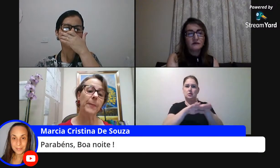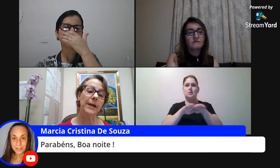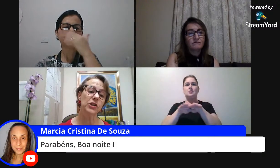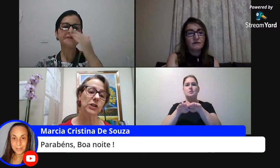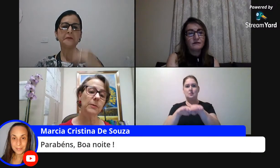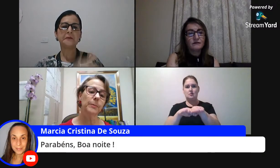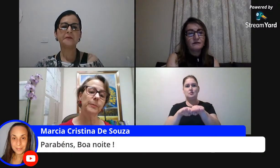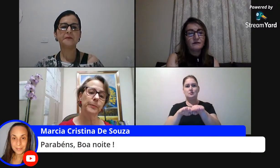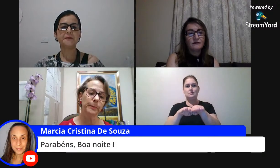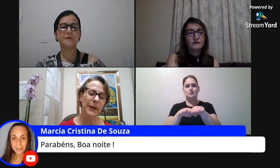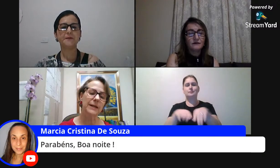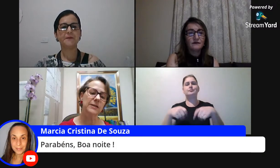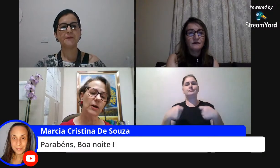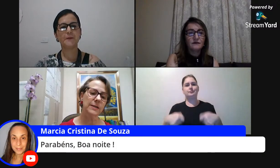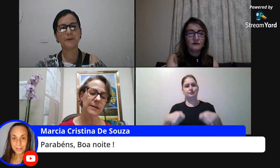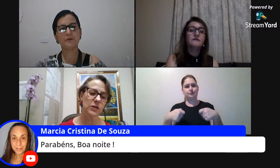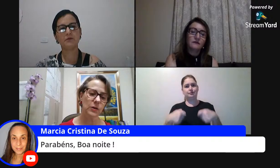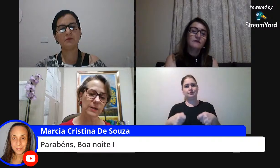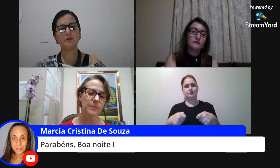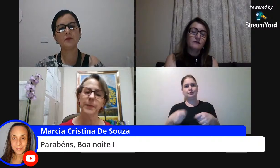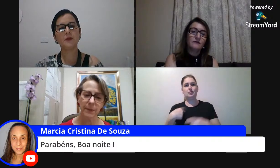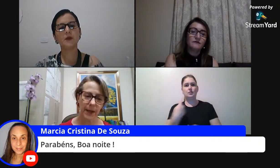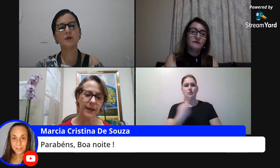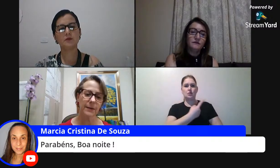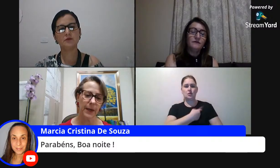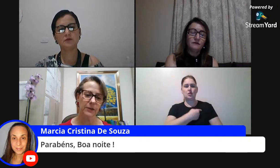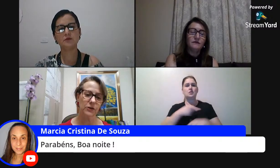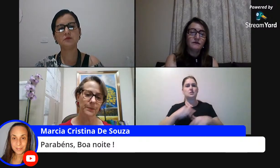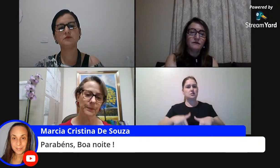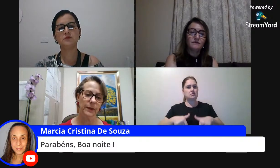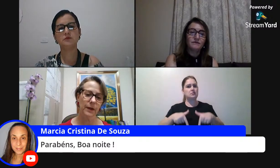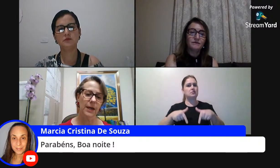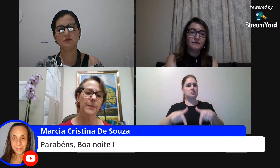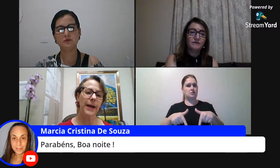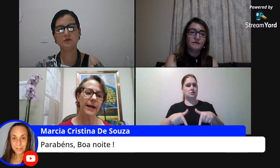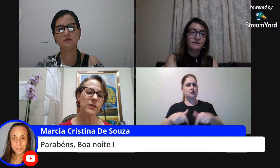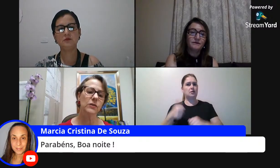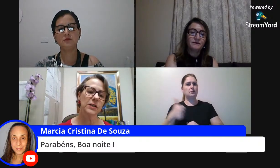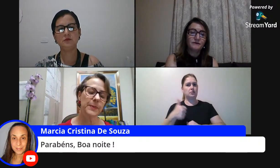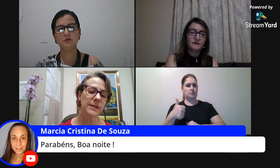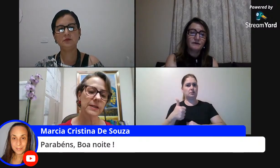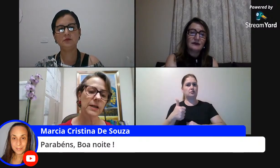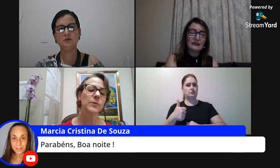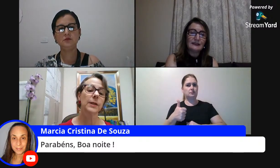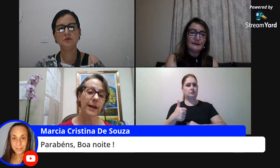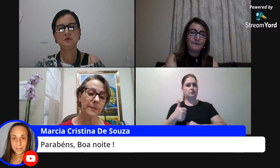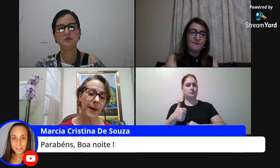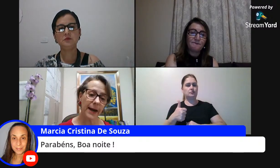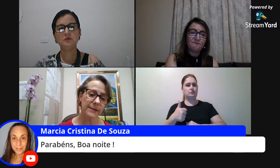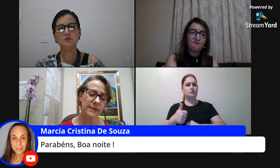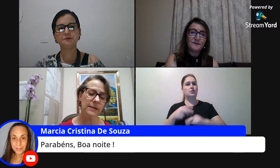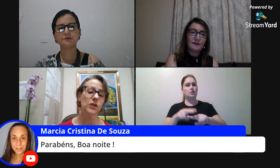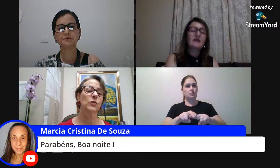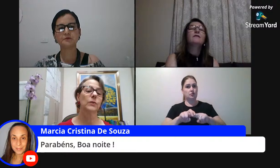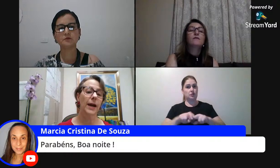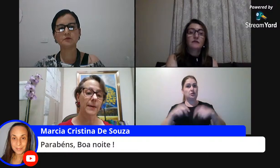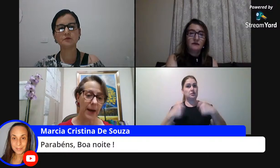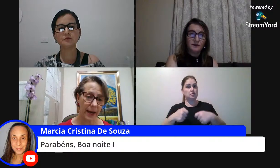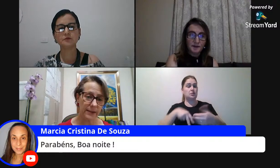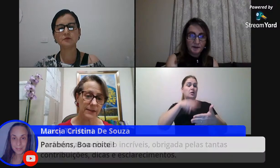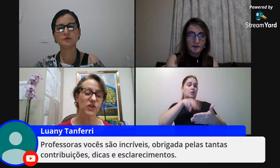partir pelas nossas ações primeiramente e para isso nós precisamos ler mais